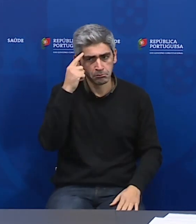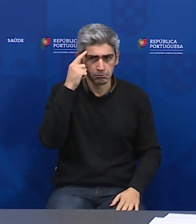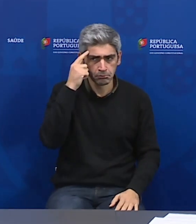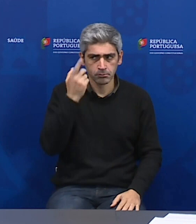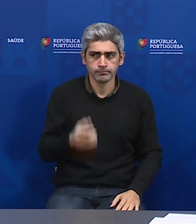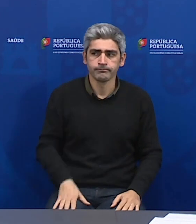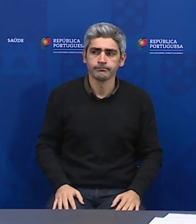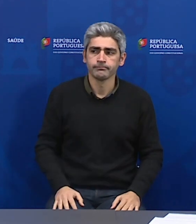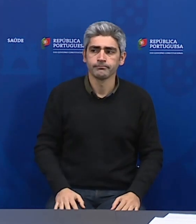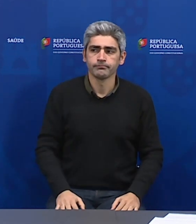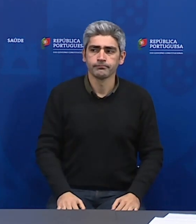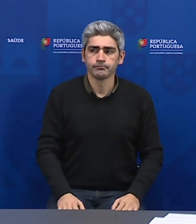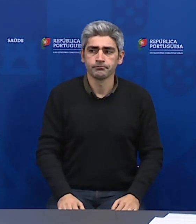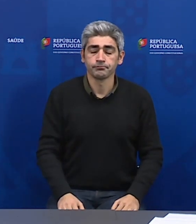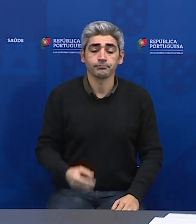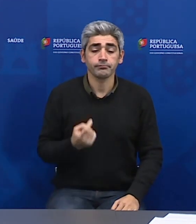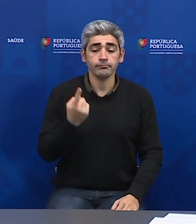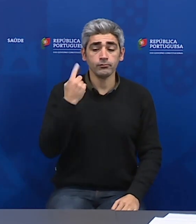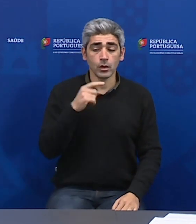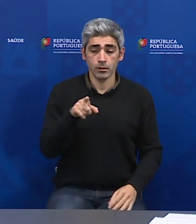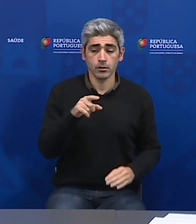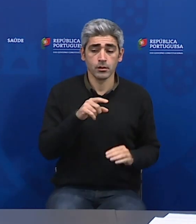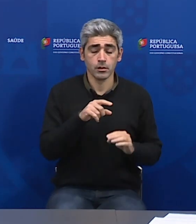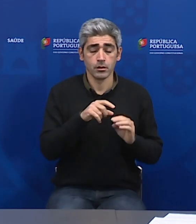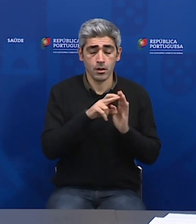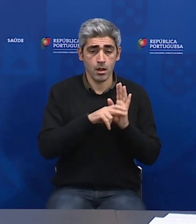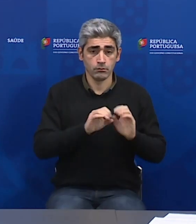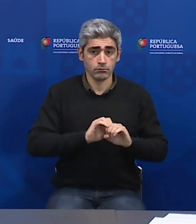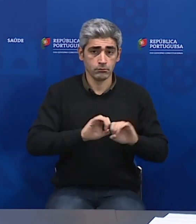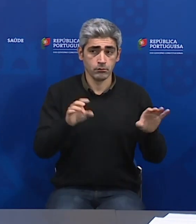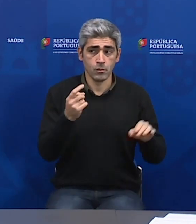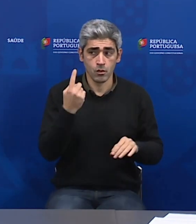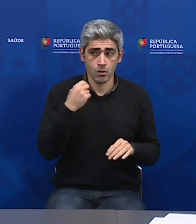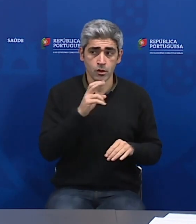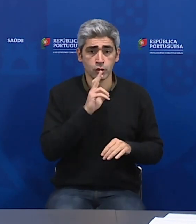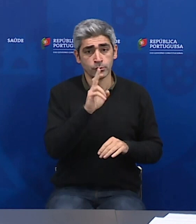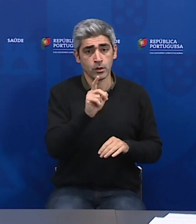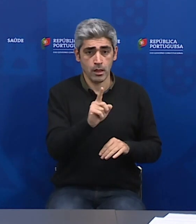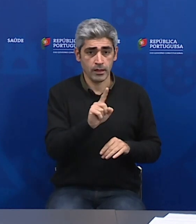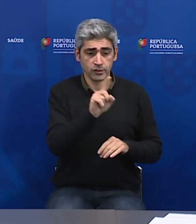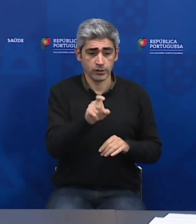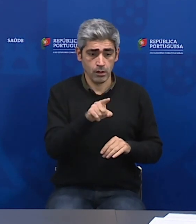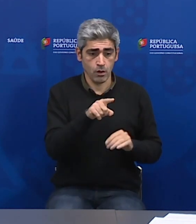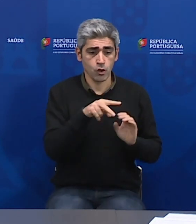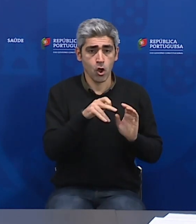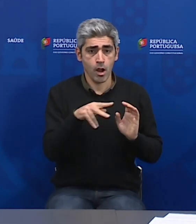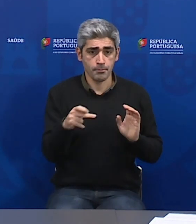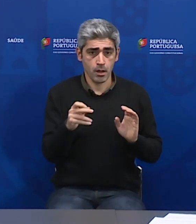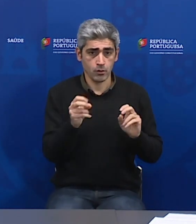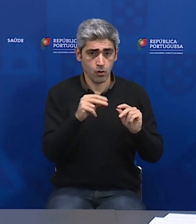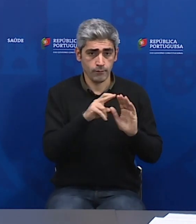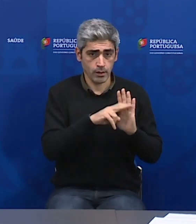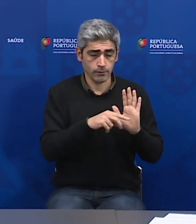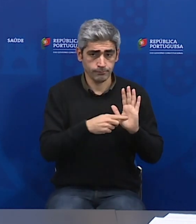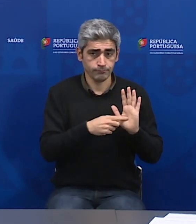Eu penso que a norma que saiu ontem responde a essa questão. A